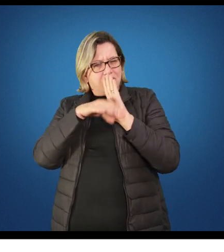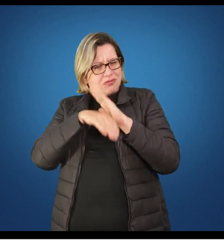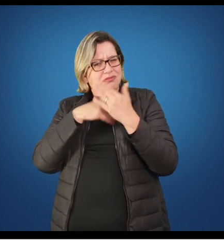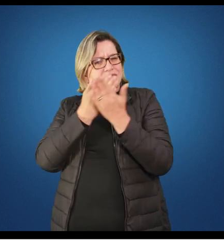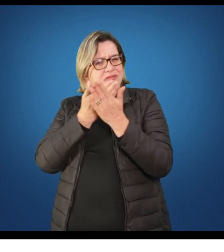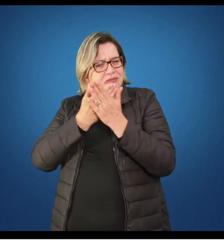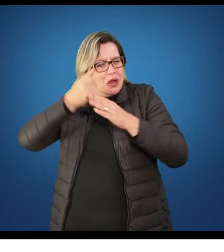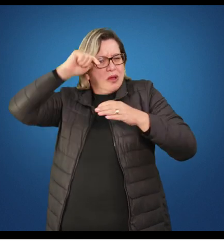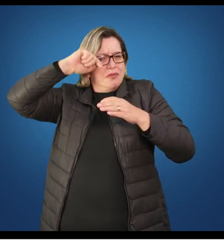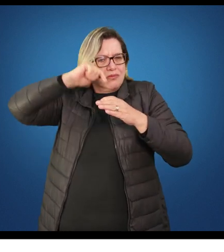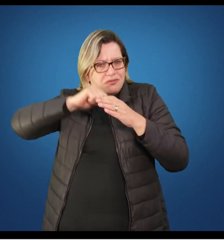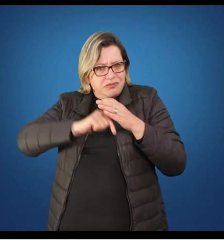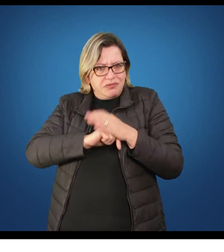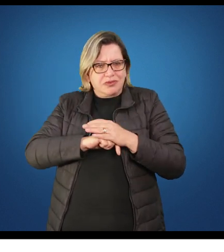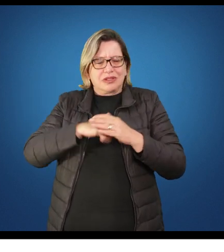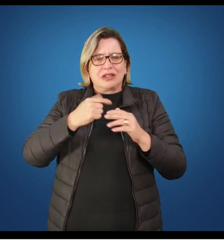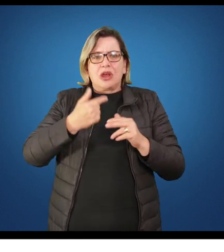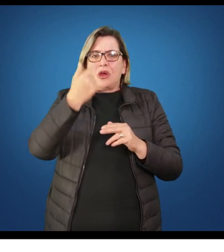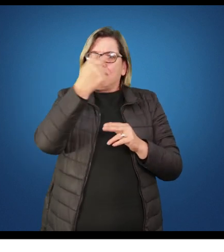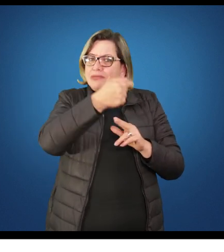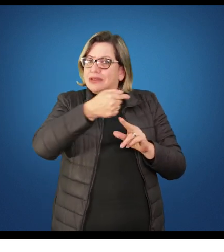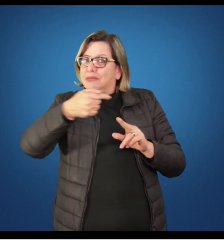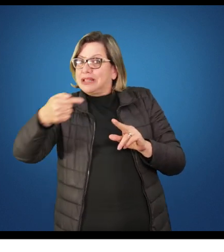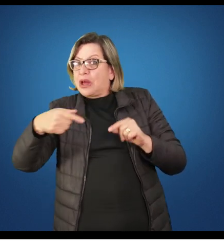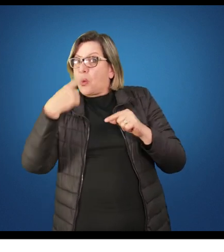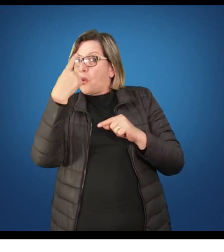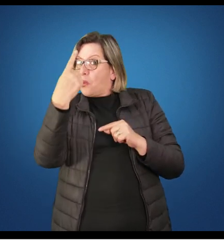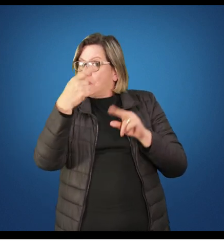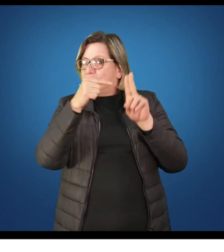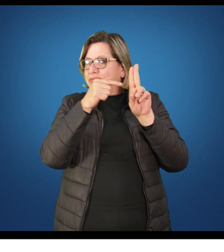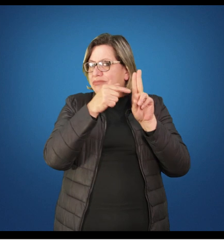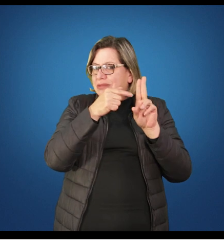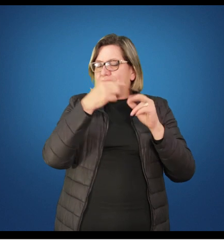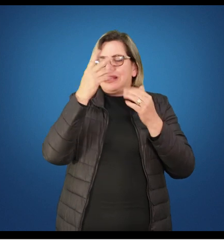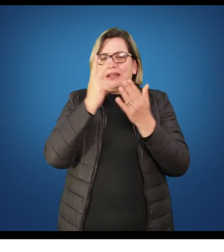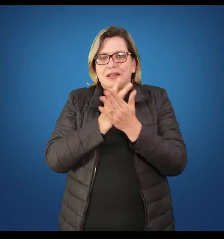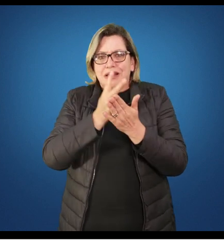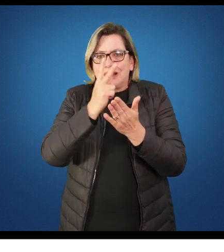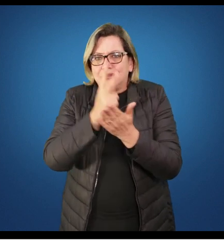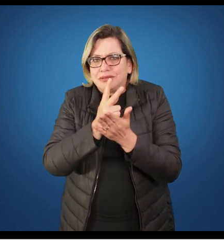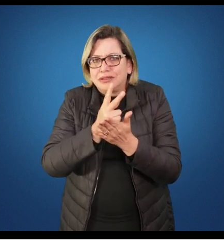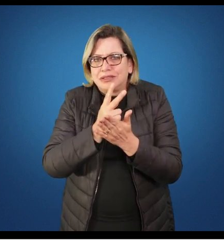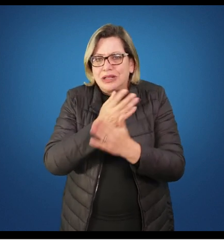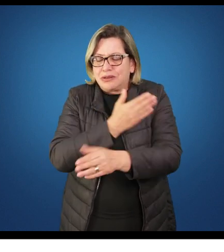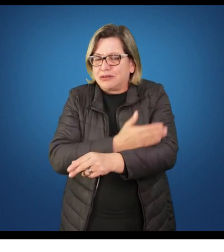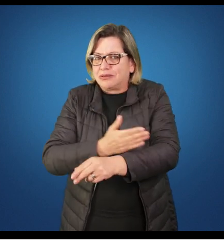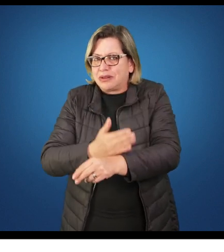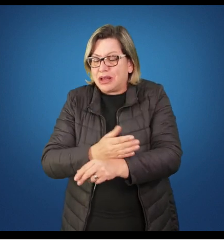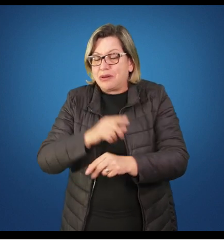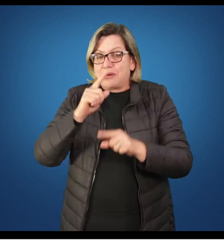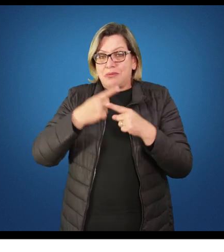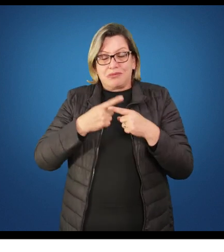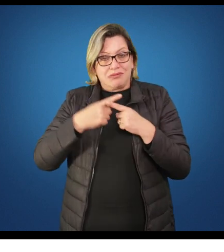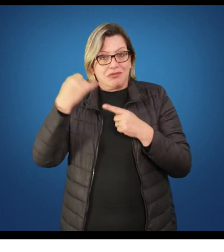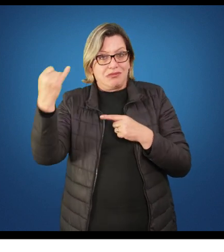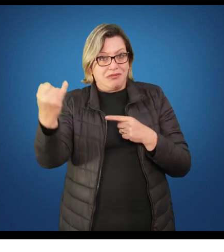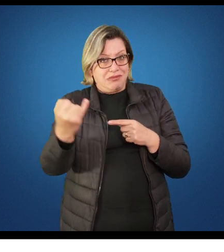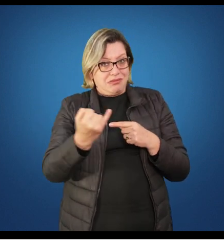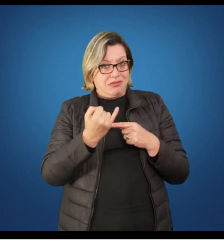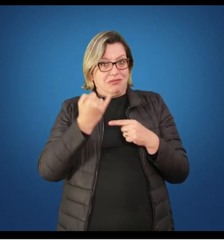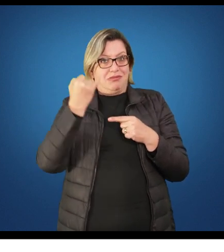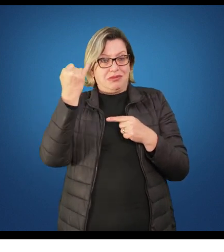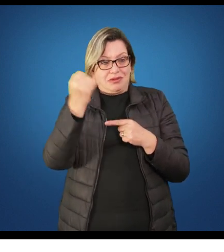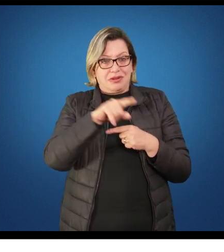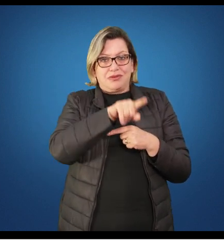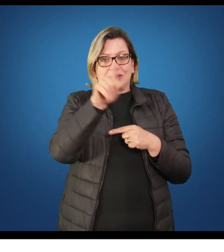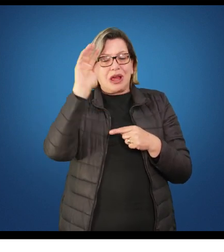ao longo das semanas, uma unidade por semana, tentar seguir essa rotina, porque ela é bastante fundamental para que vocês vão compreendendo o